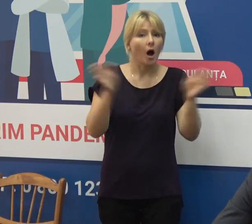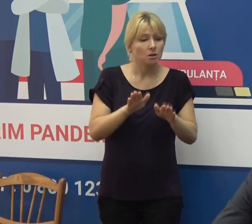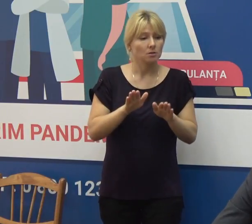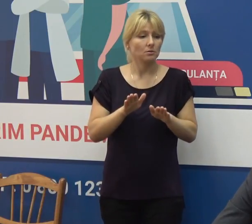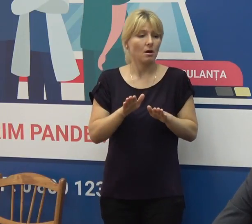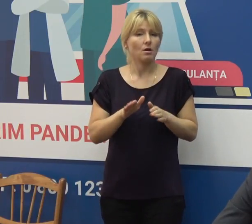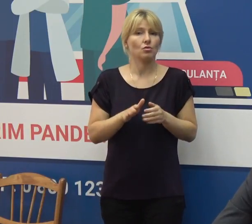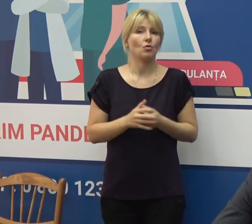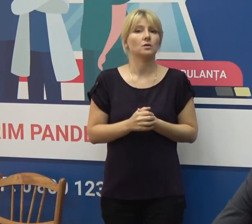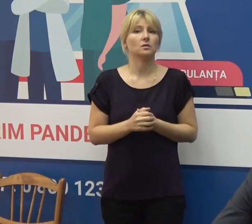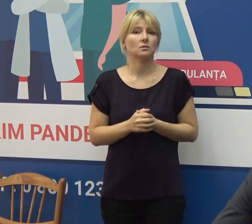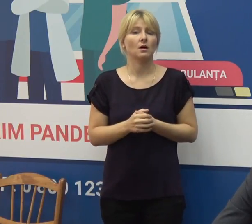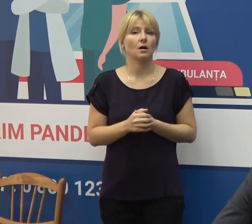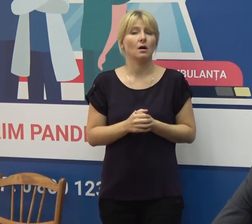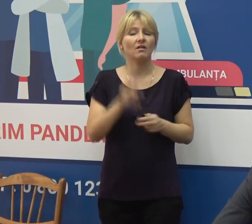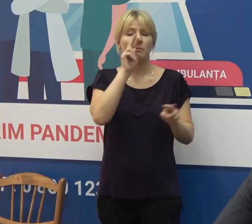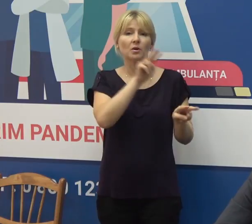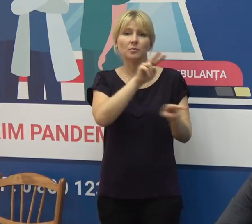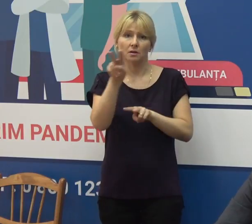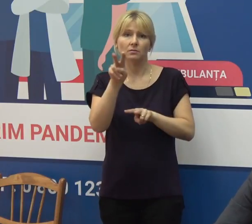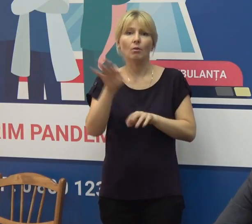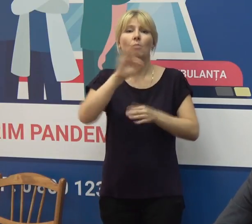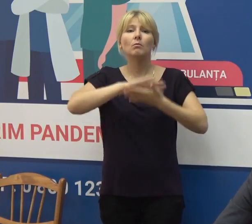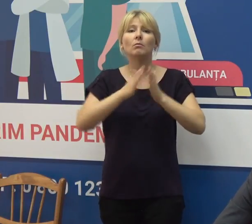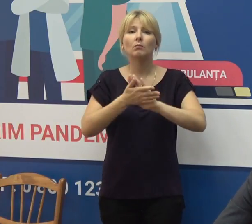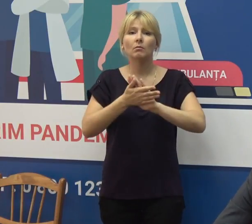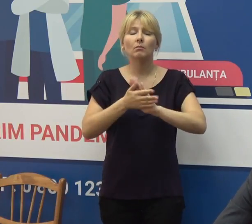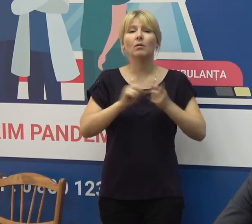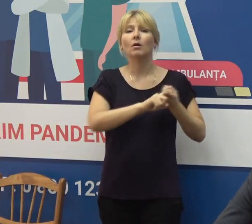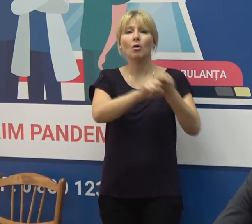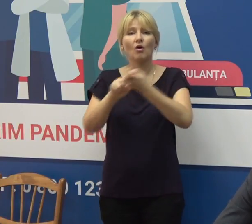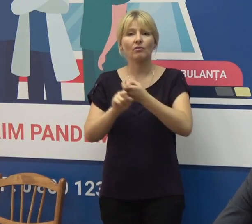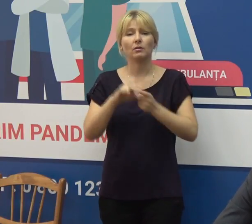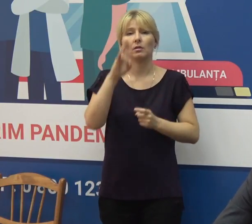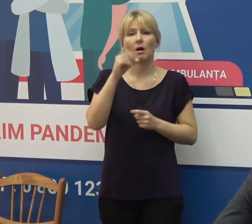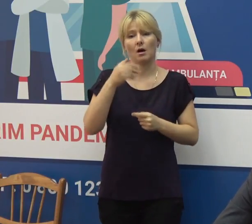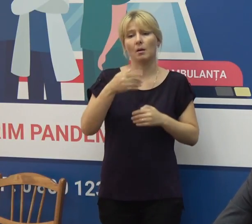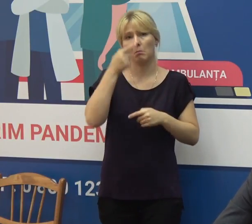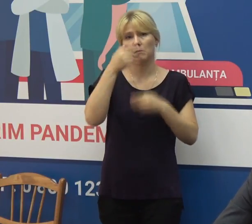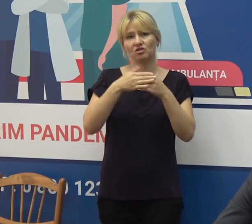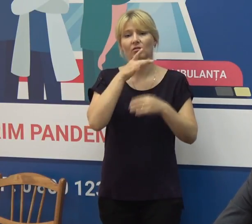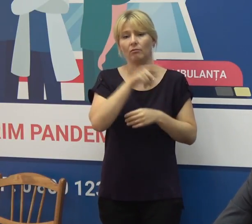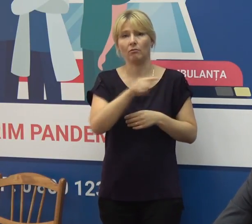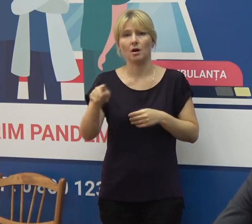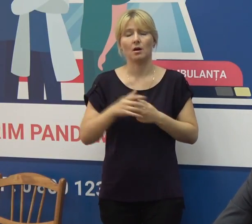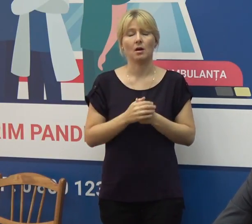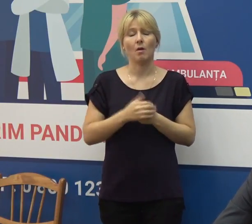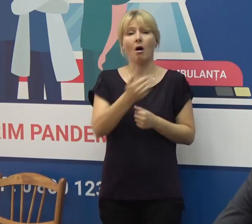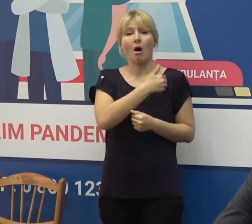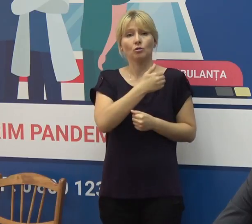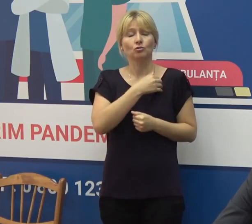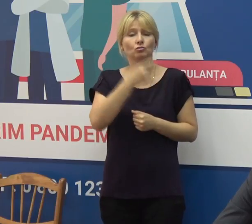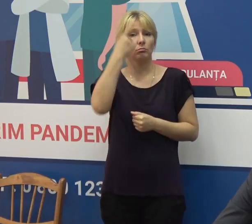supraveghere epidemiologică pentru perioada următoare. Menționăm că, conform ultimei